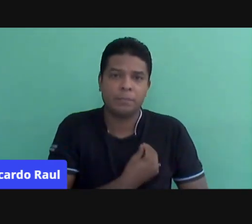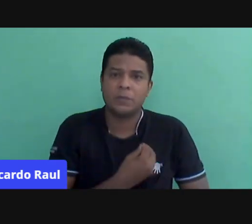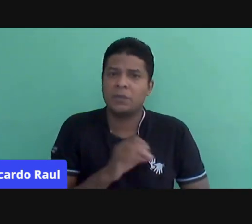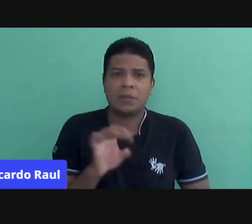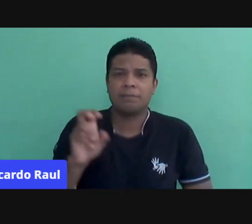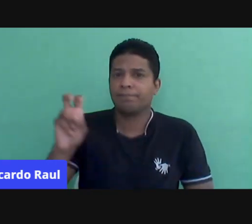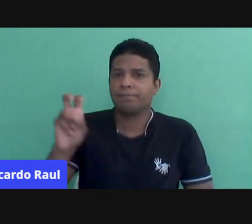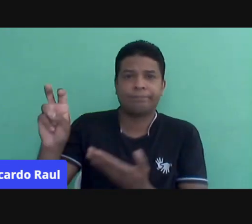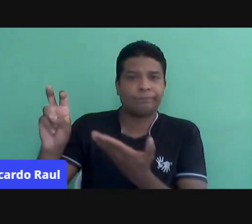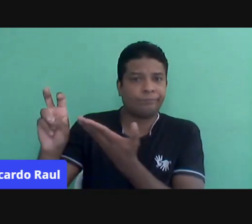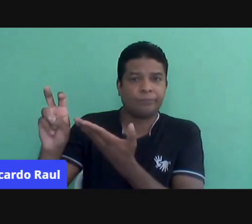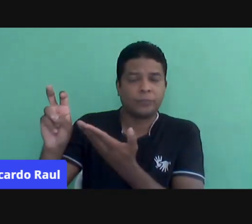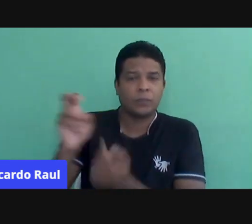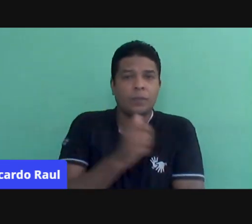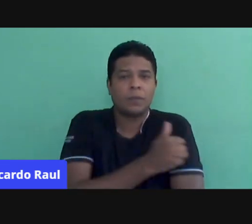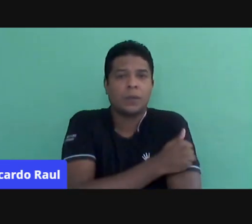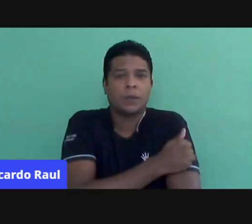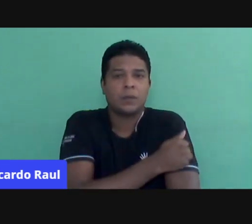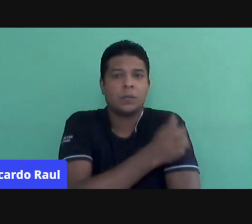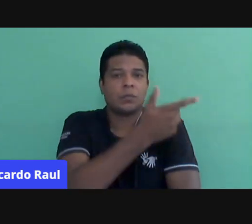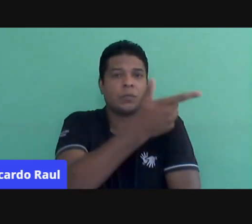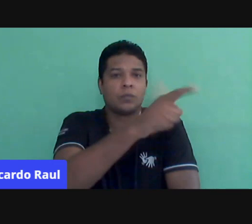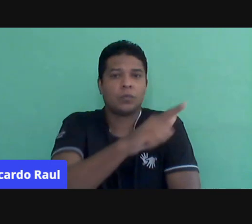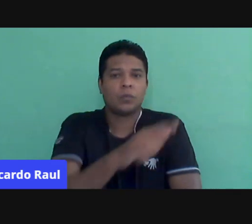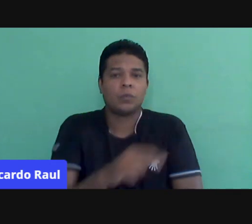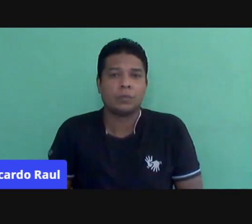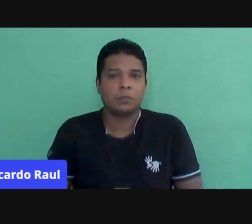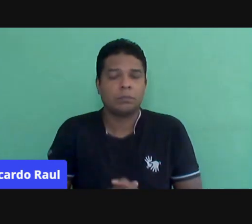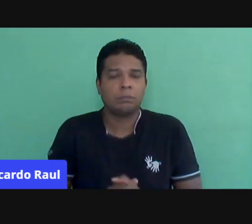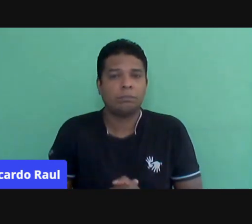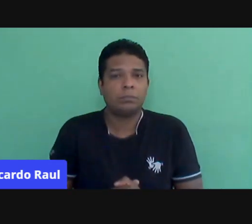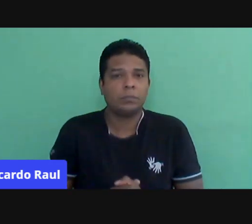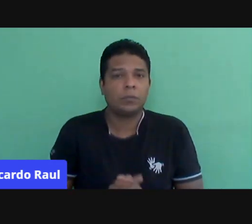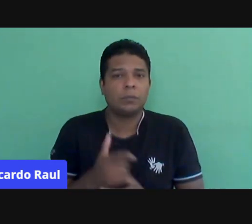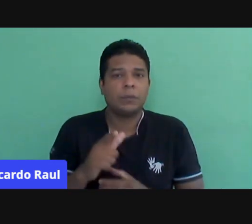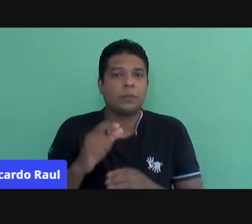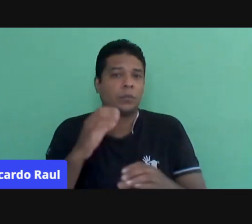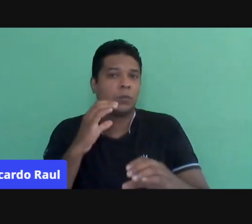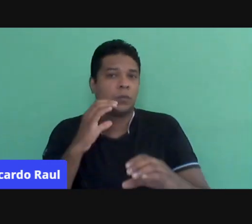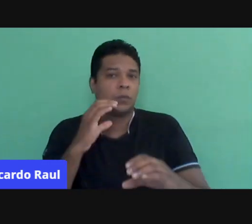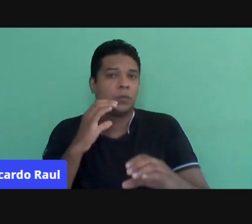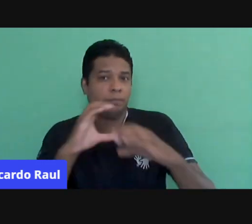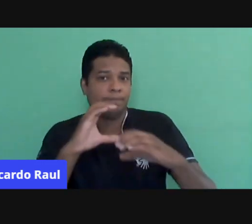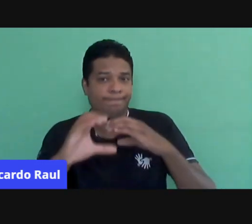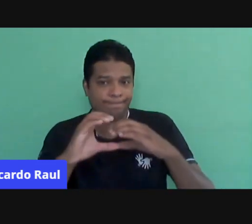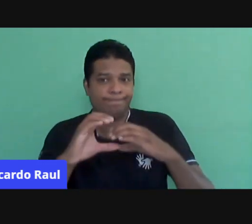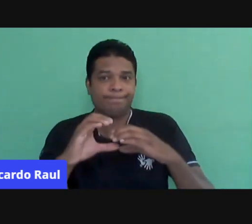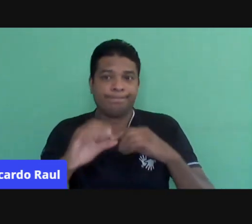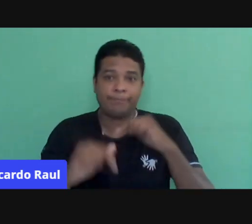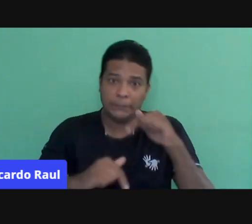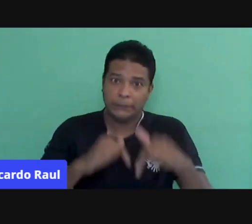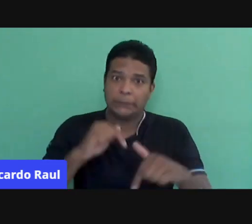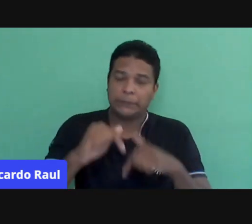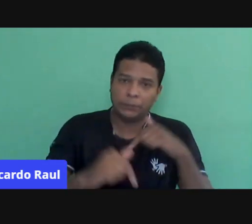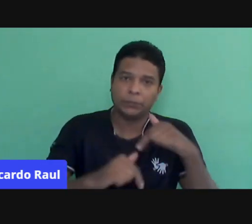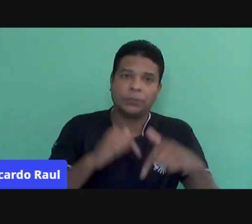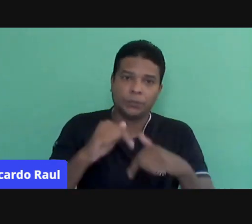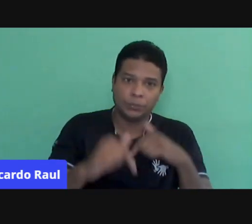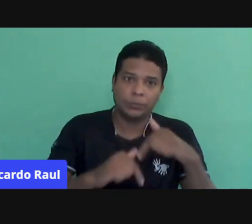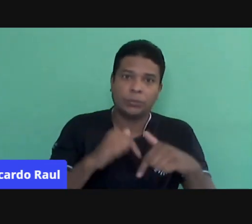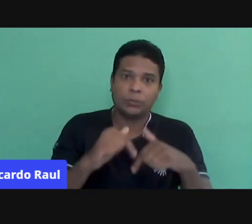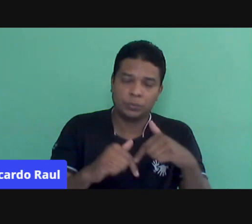alunos e para os outros eu vou tentar outras formas de comunicação. Então, é um trabalho que está demandando